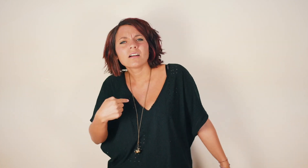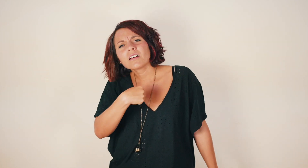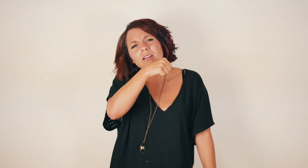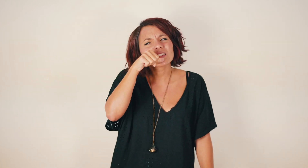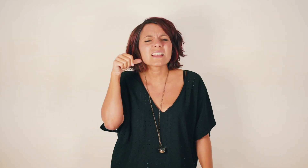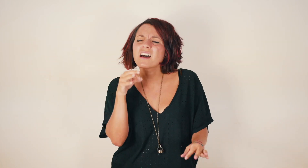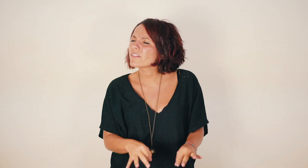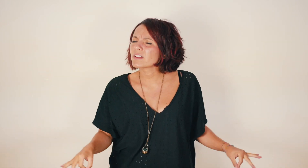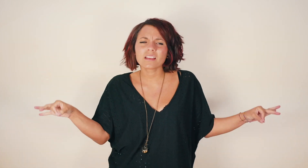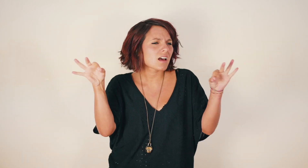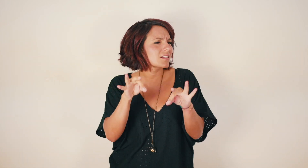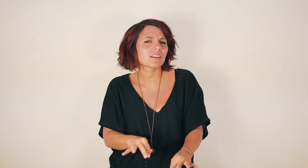non ho bisogno di niente